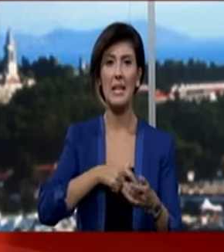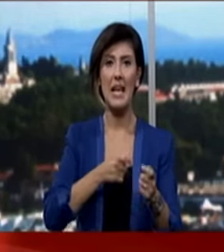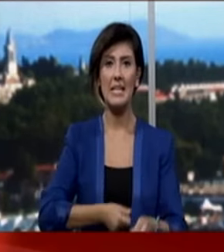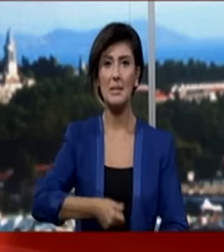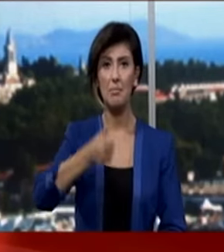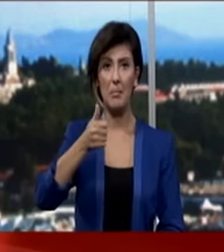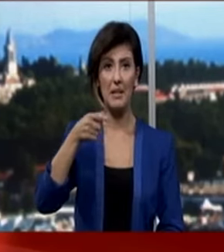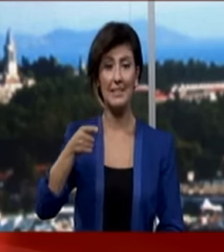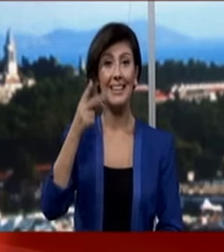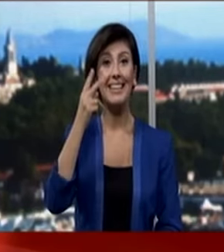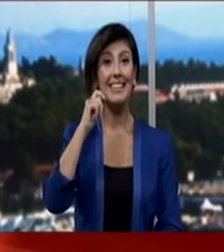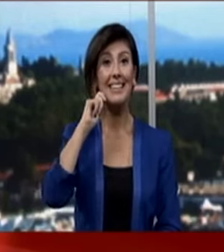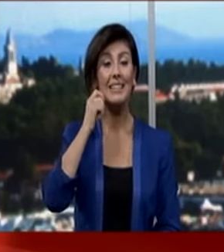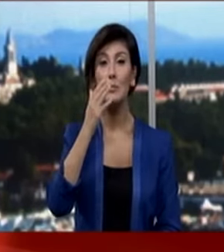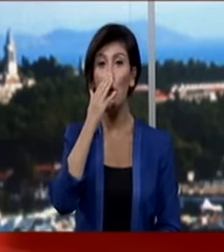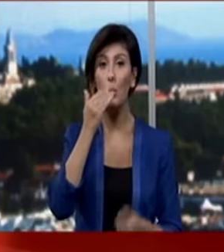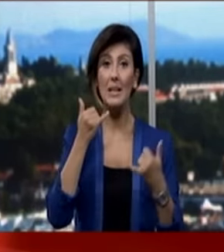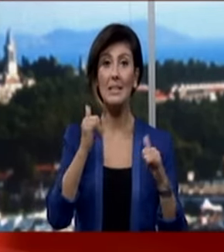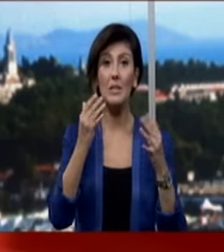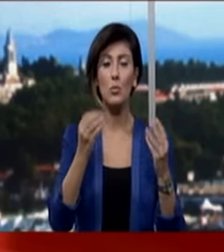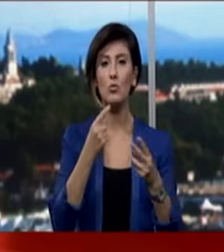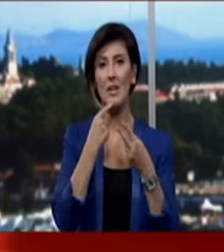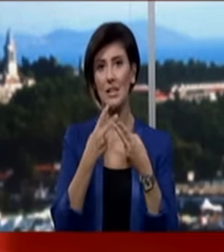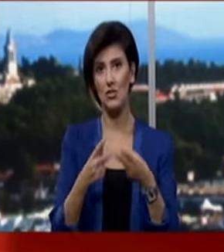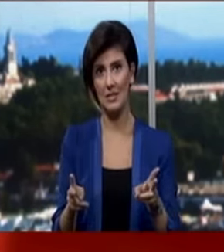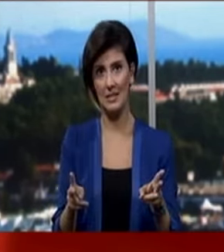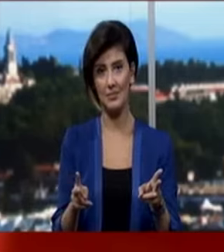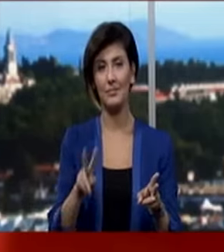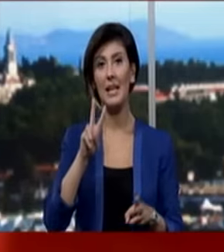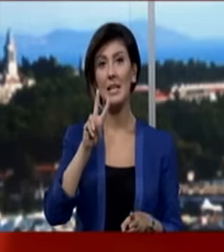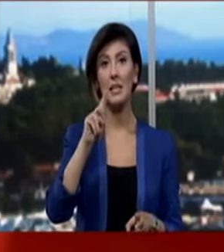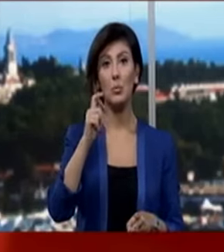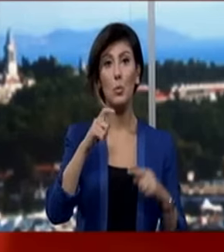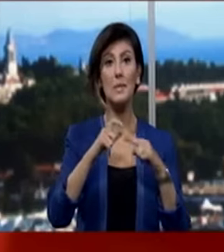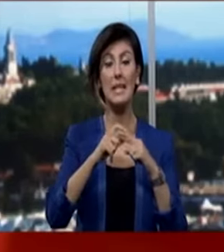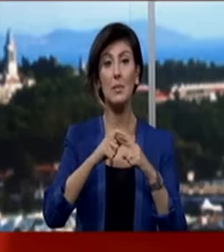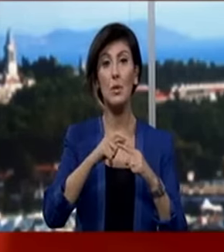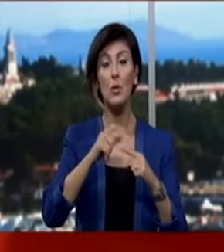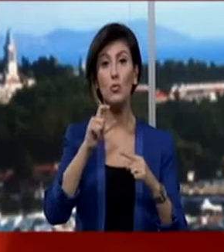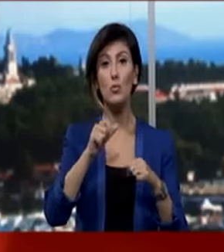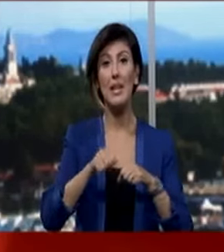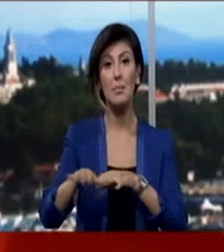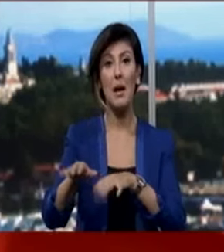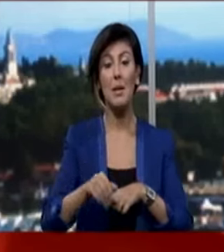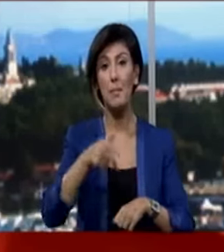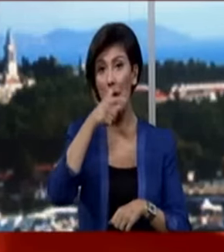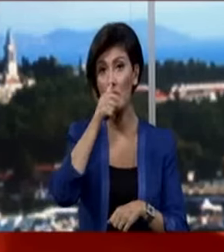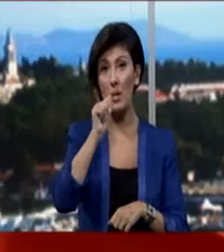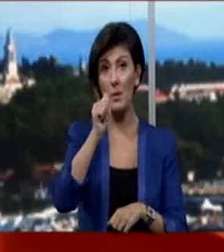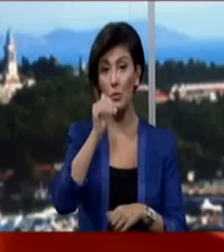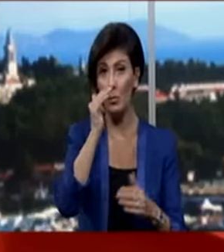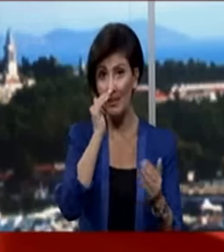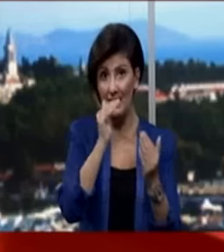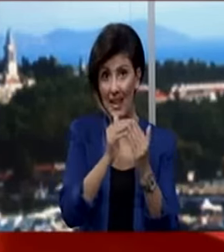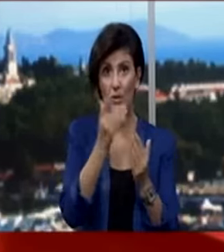Milli Ekim Bakanı Nabi Avcı da 2 Kasım'ın tatil olacağını açıkladı. 29 Ekim Cumhuriyet Bayramı'nın Perşembe gününe